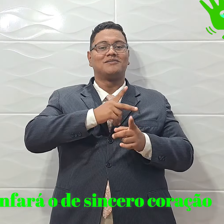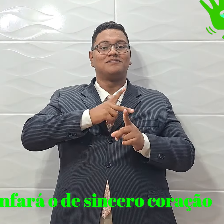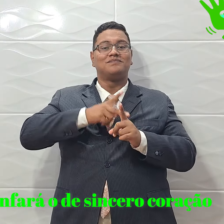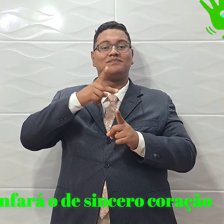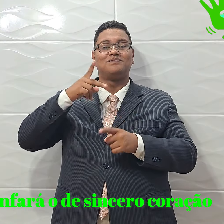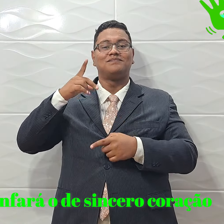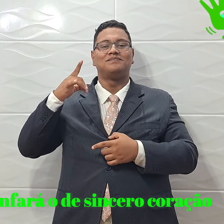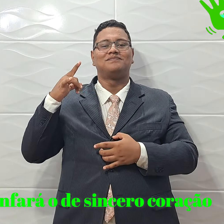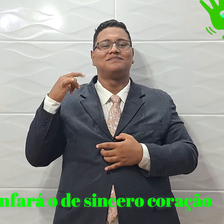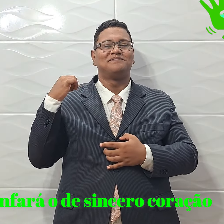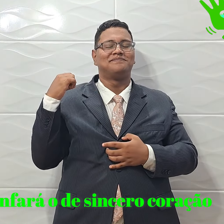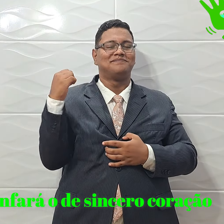coração